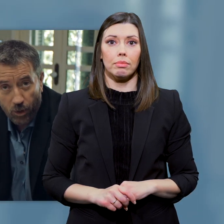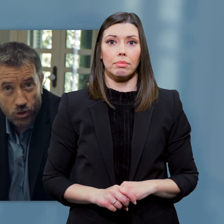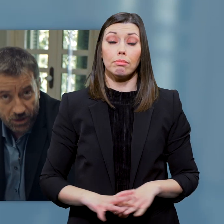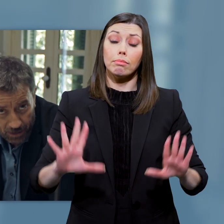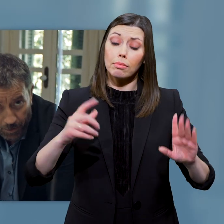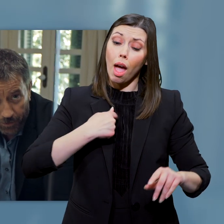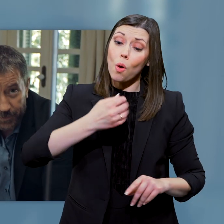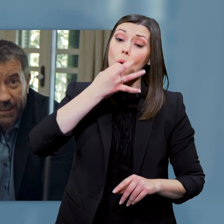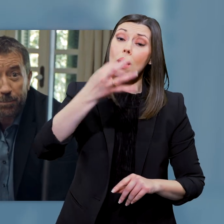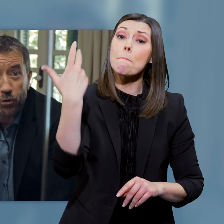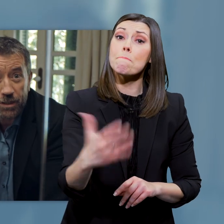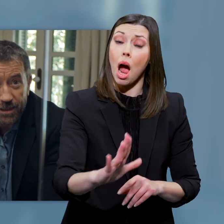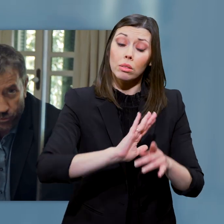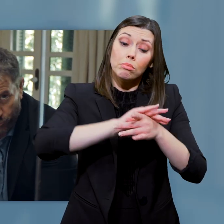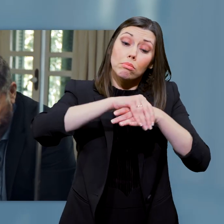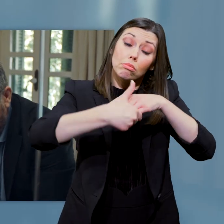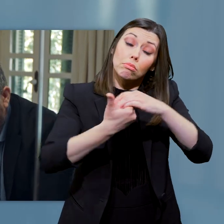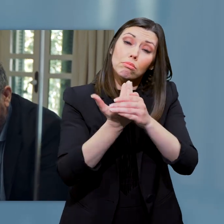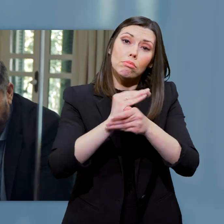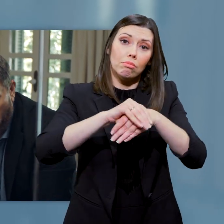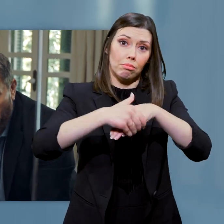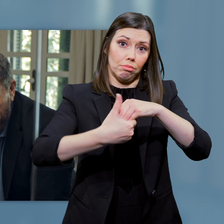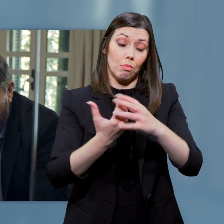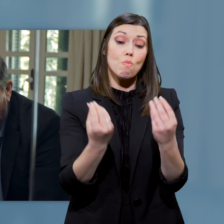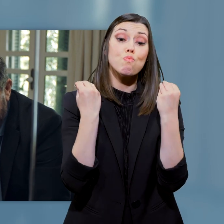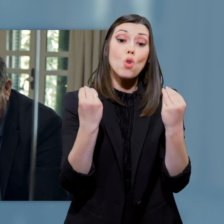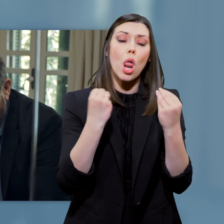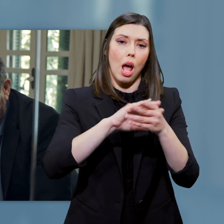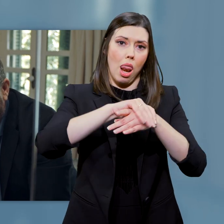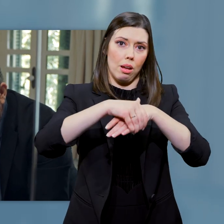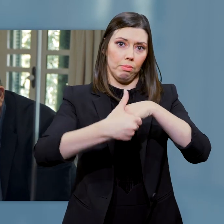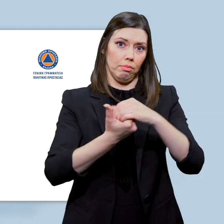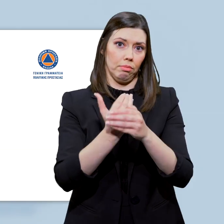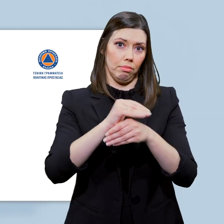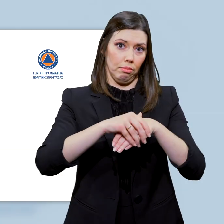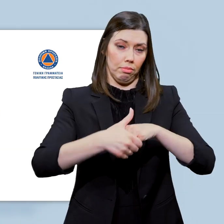Εγώ σας τα είπα και νύπτω τα σχήρας μου. Πολύ σχολαστικά.